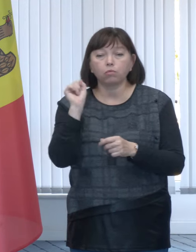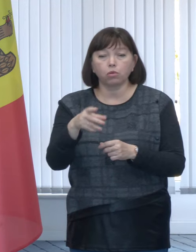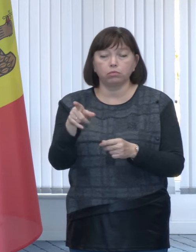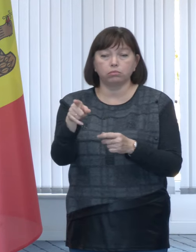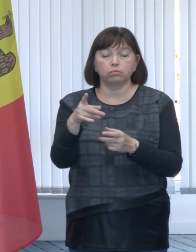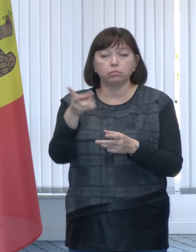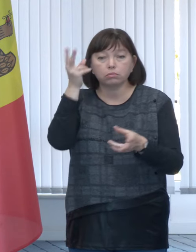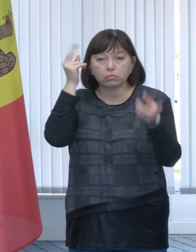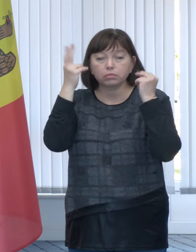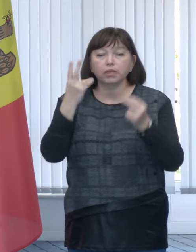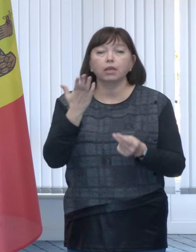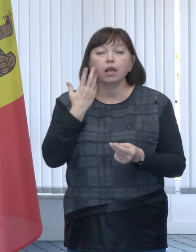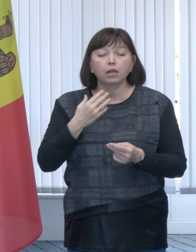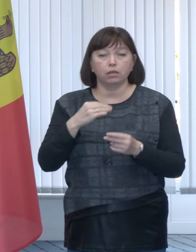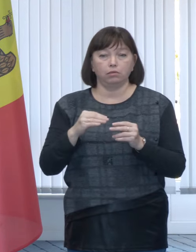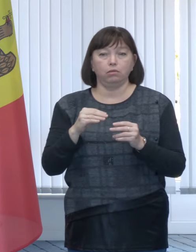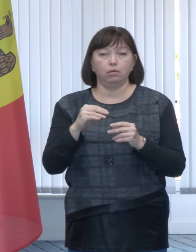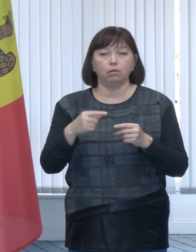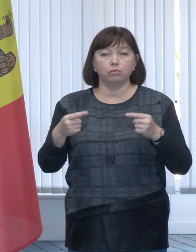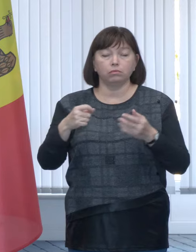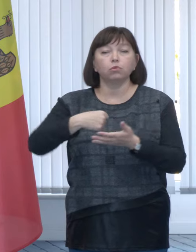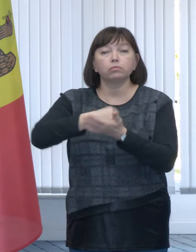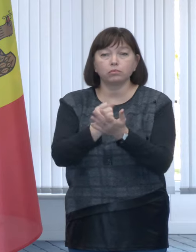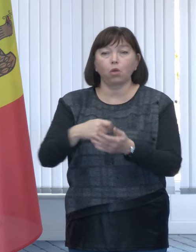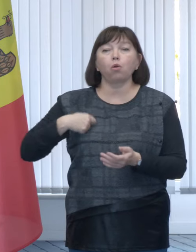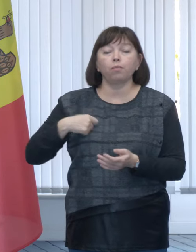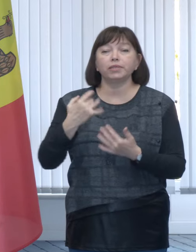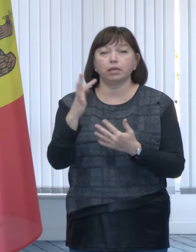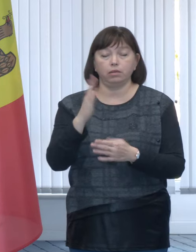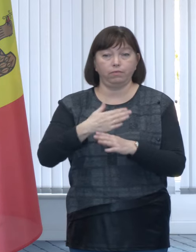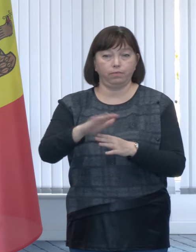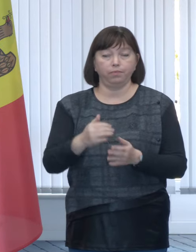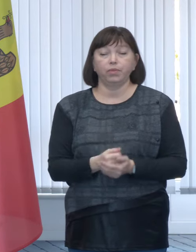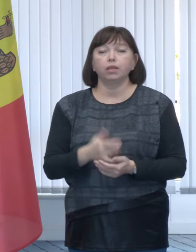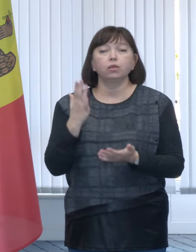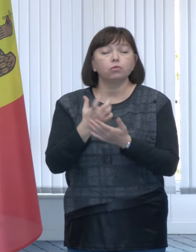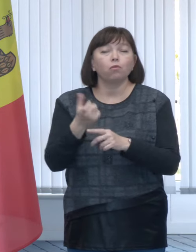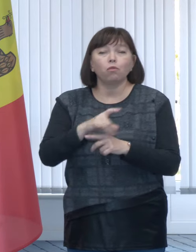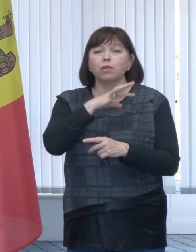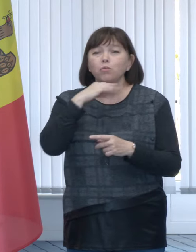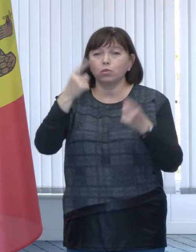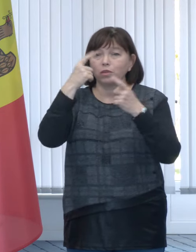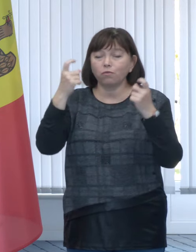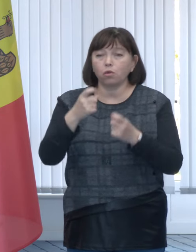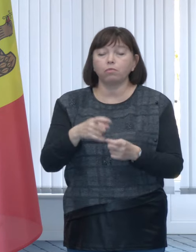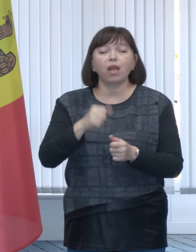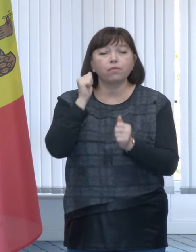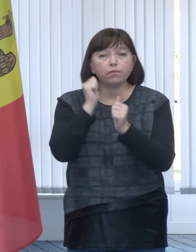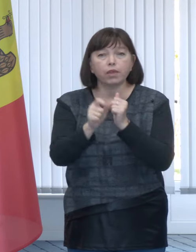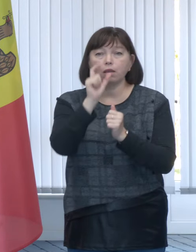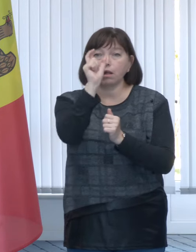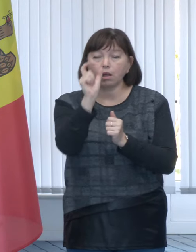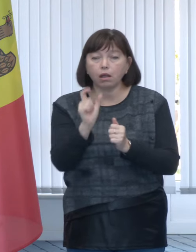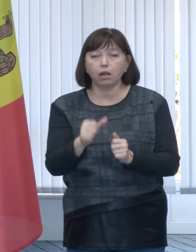factor când stabilim compensația. Sunt foarte foarte multe date deci trecem fiecare